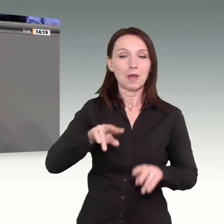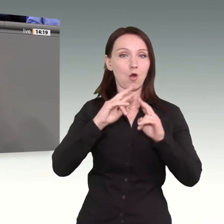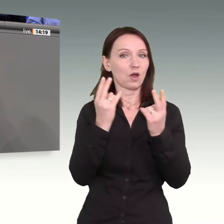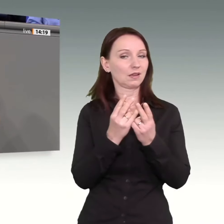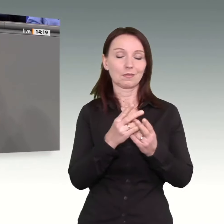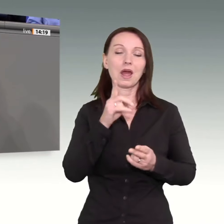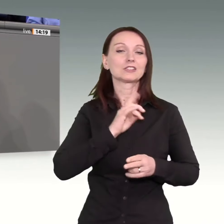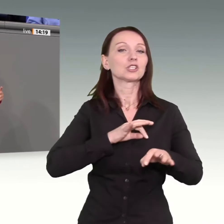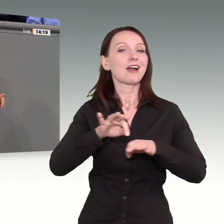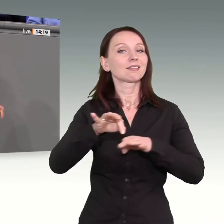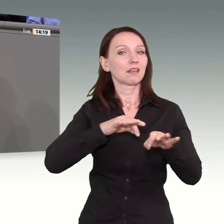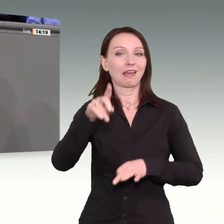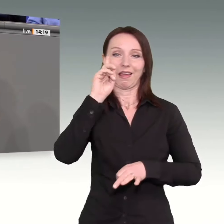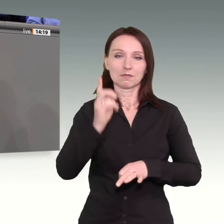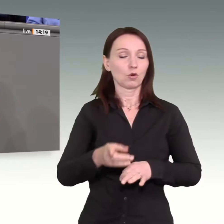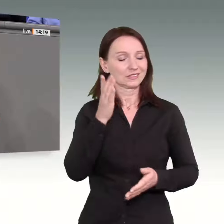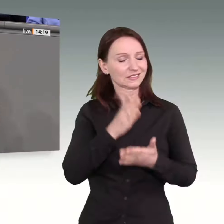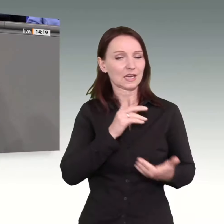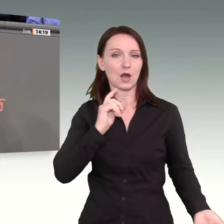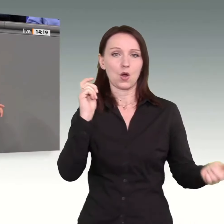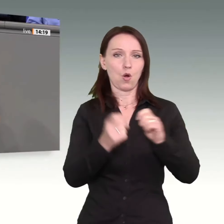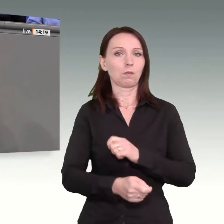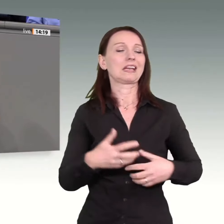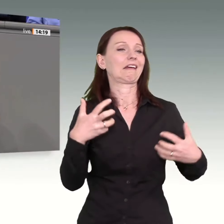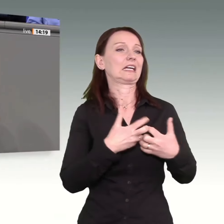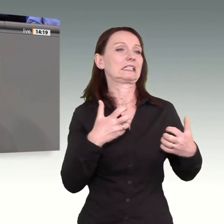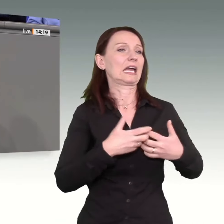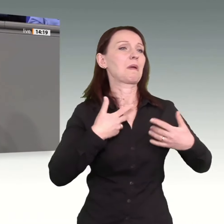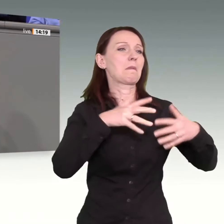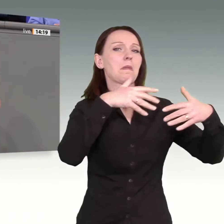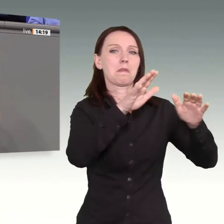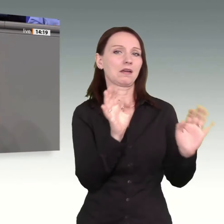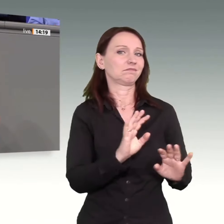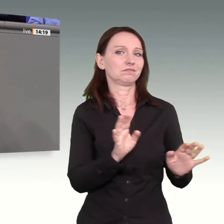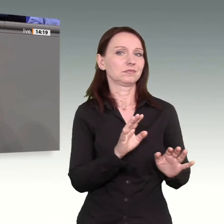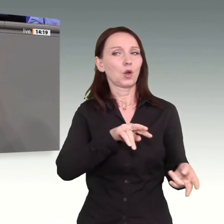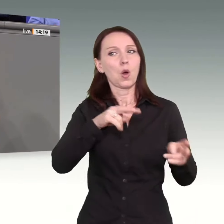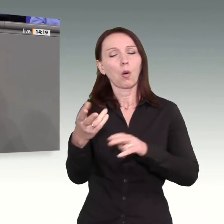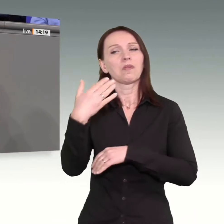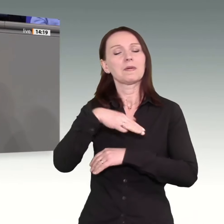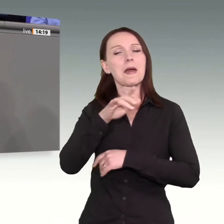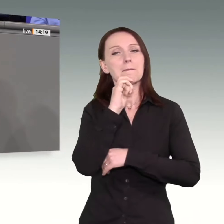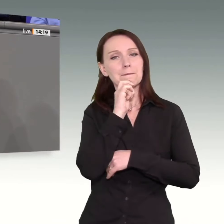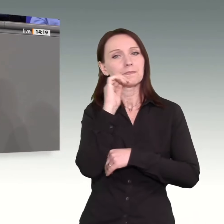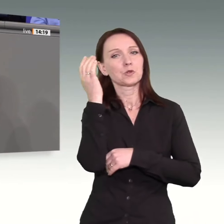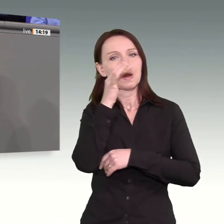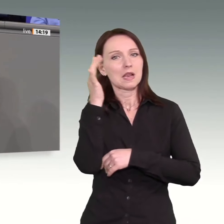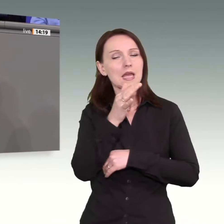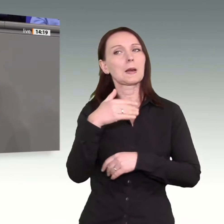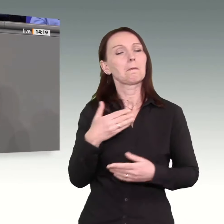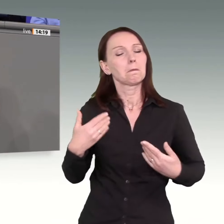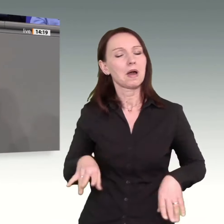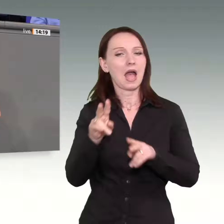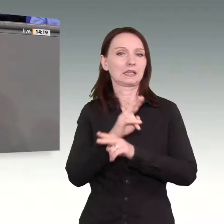Kriegstrommel hin zu mehr Nachdenklichkeit und Friedensbereitschaft. Wir brauchen nicht mehr Waffen, sondern wir brauchen fähige